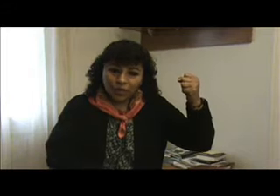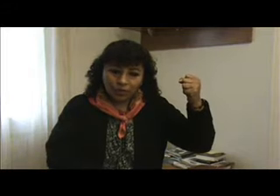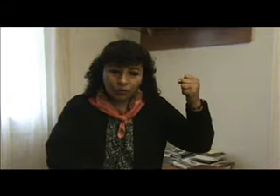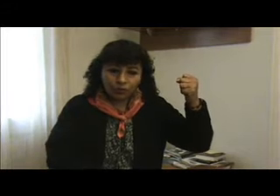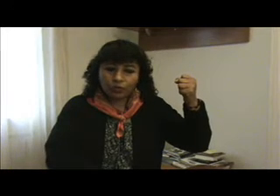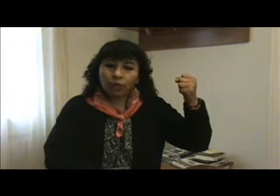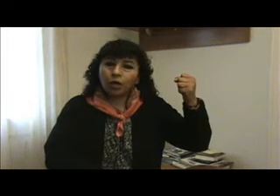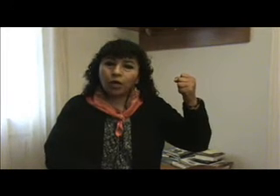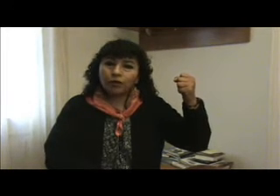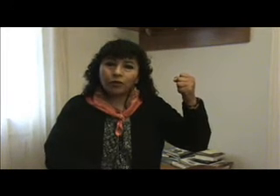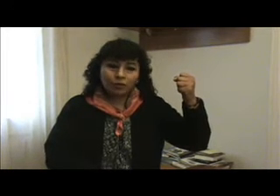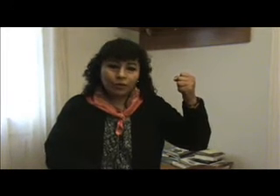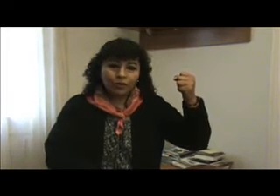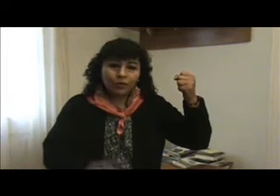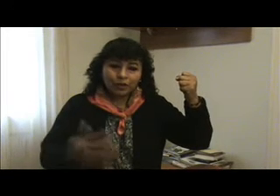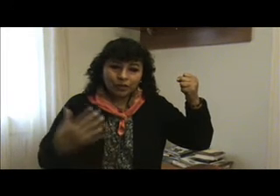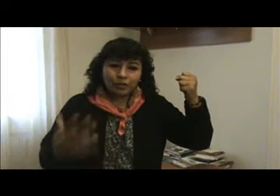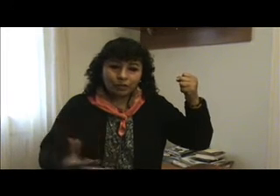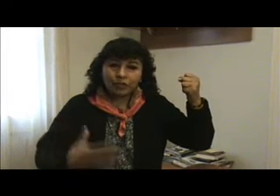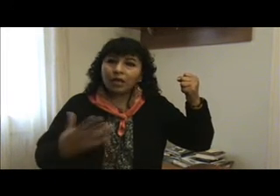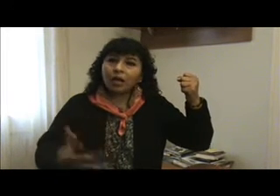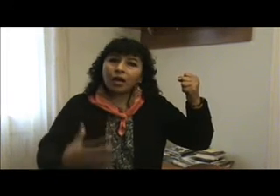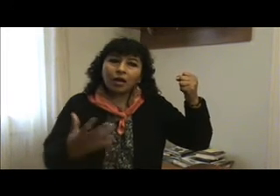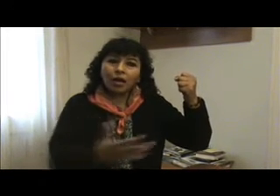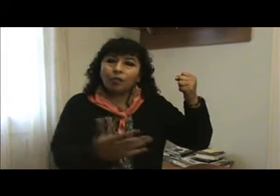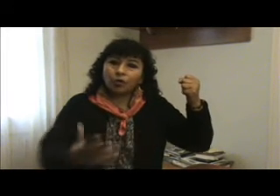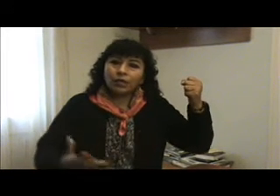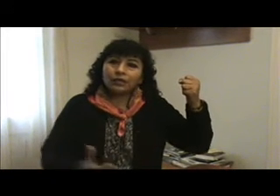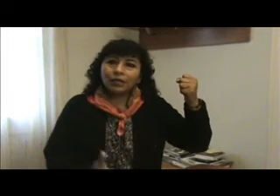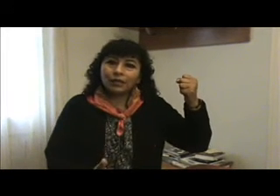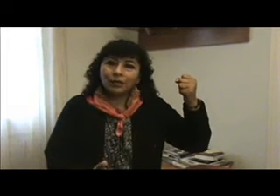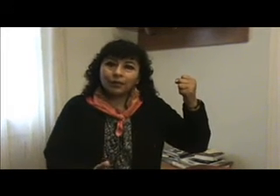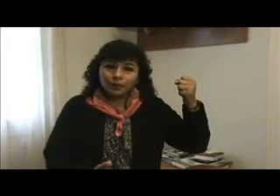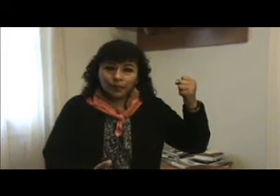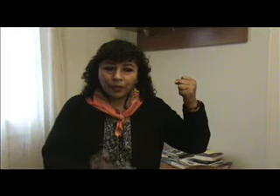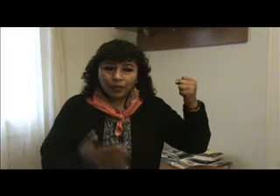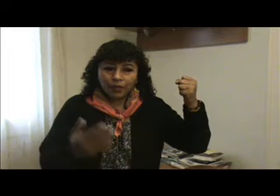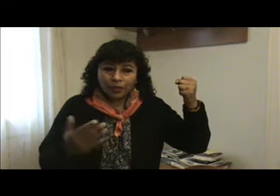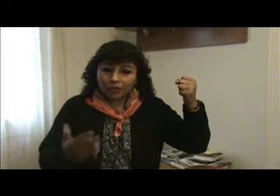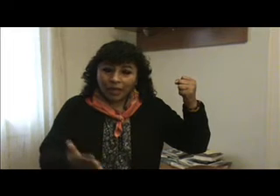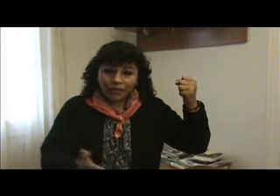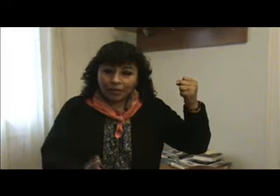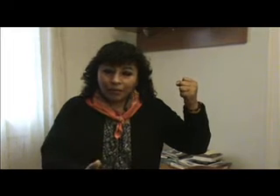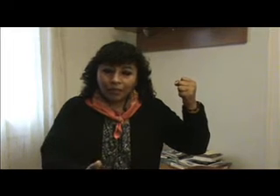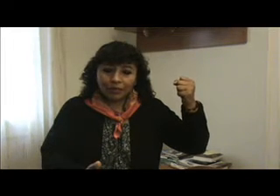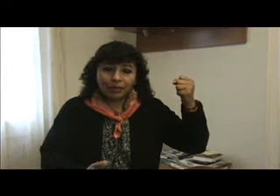inmediato, nuestro abogado se empieza a movilizar. Hay también